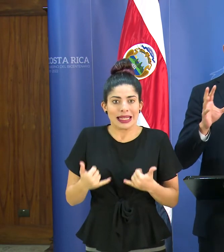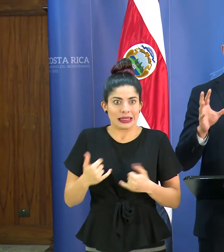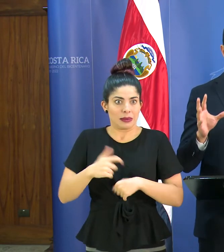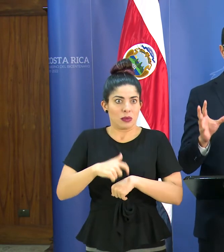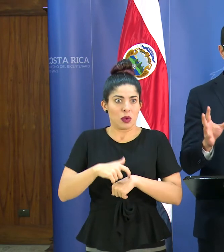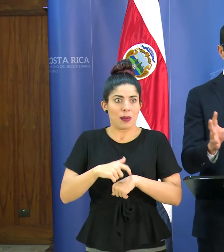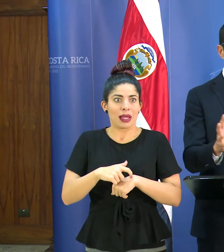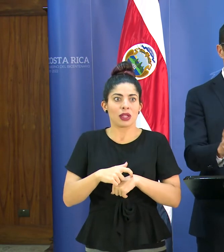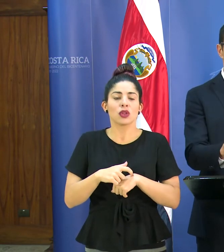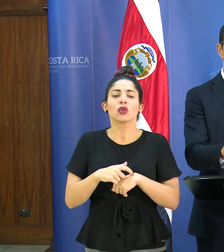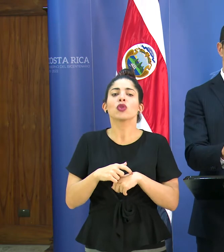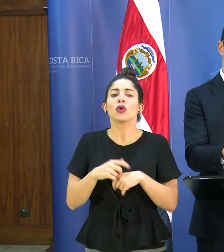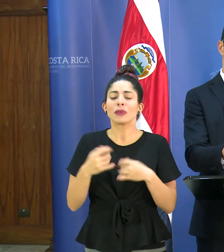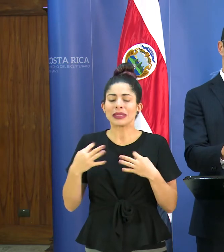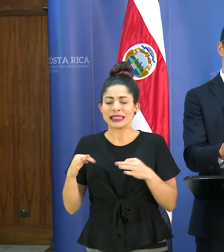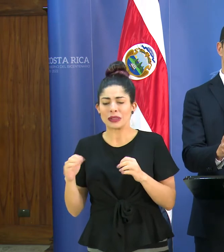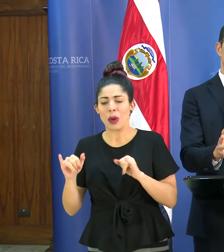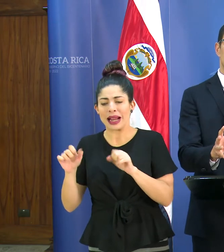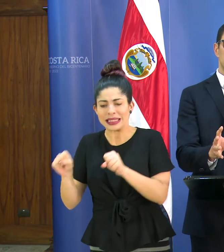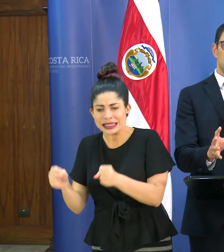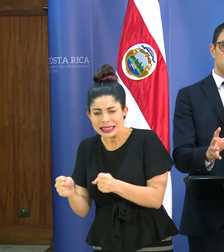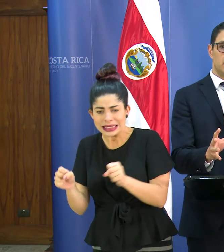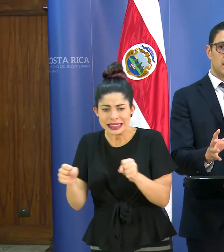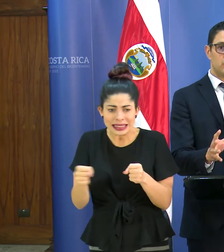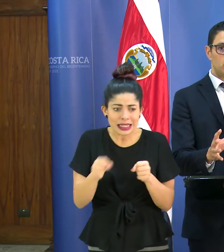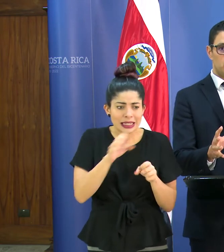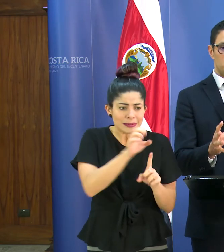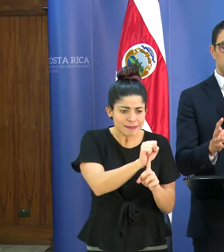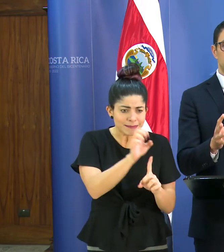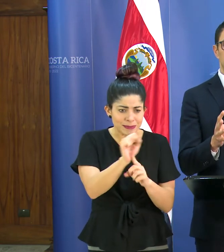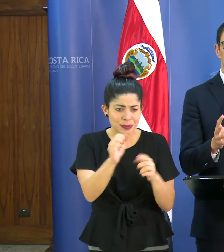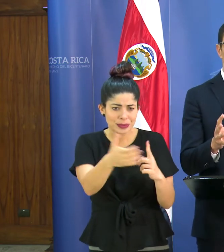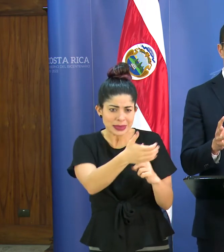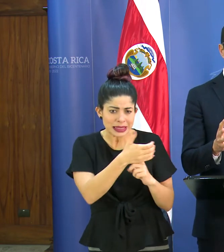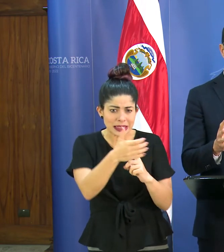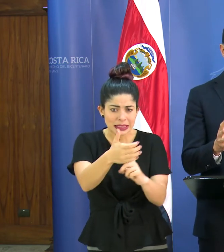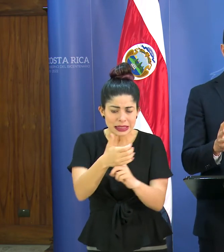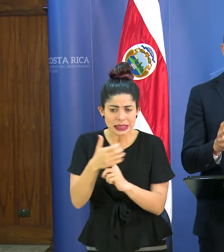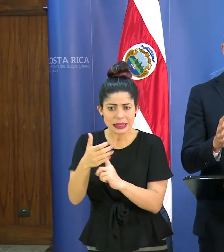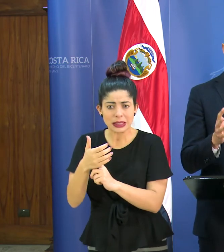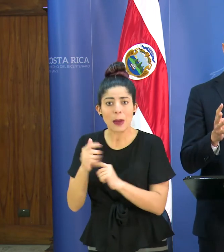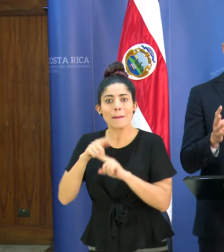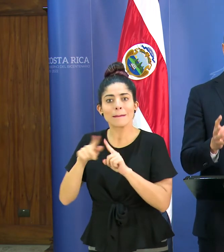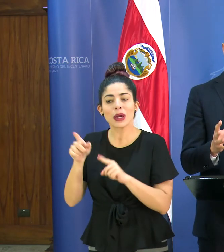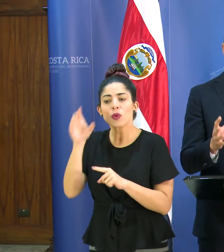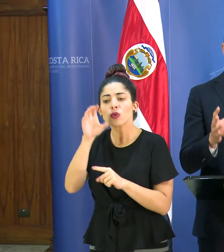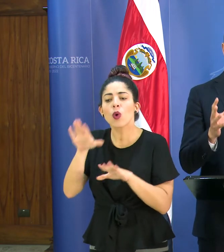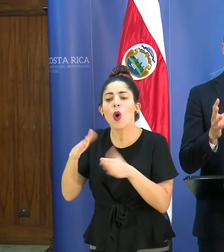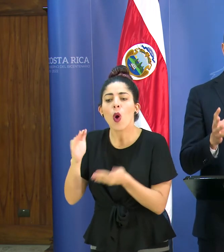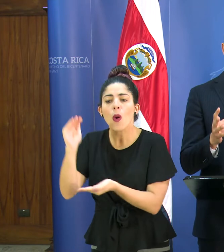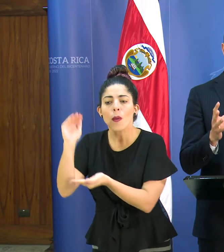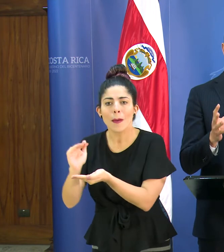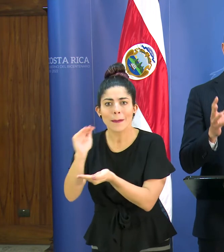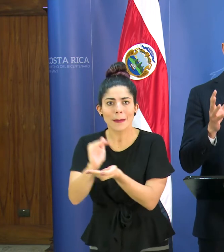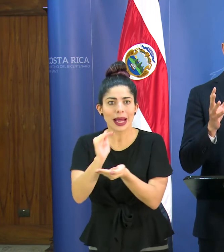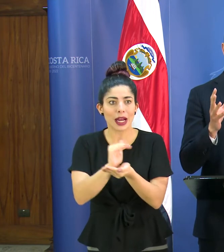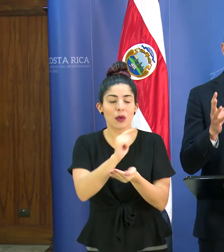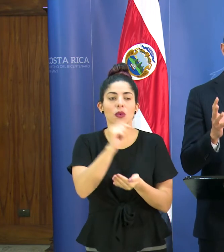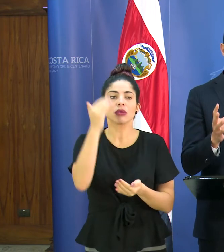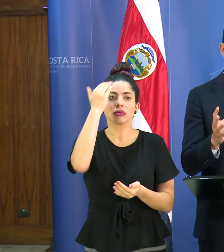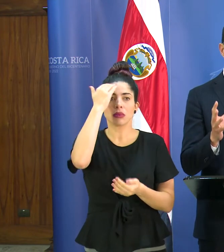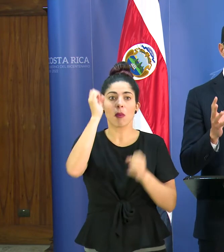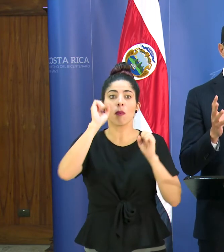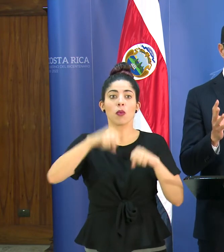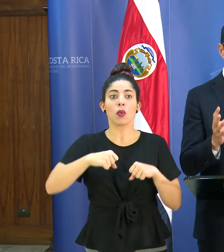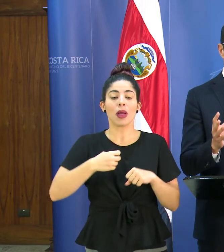de claro que vamos a seguir conteniendo lo que vayamos identificando, pero es más de mitigar, porque incluso sabemos que puede haber